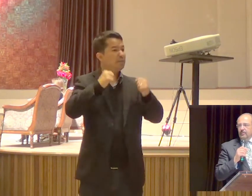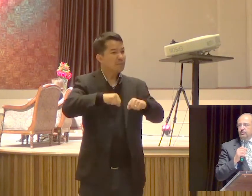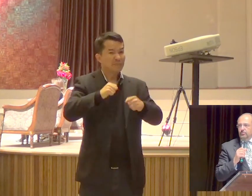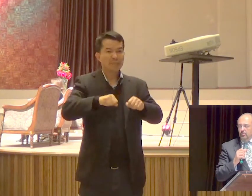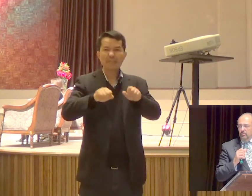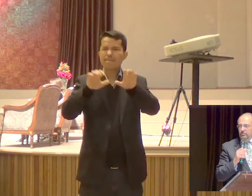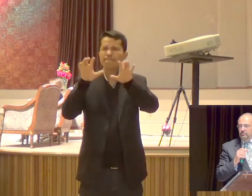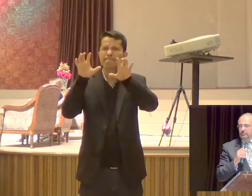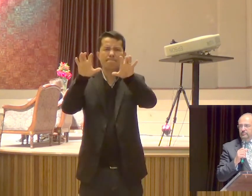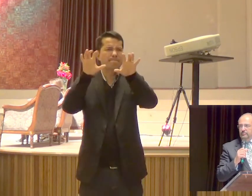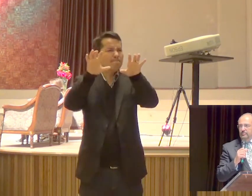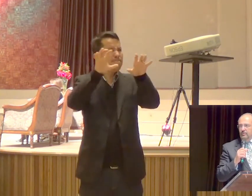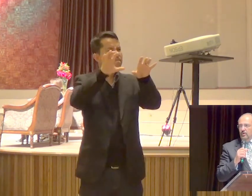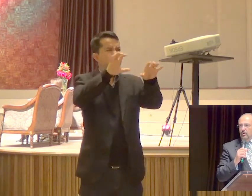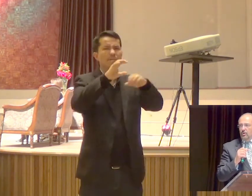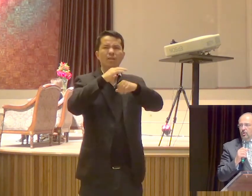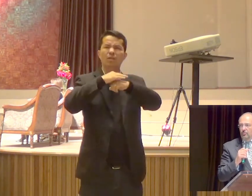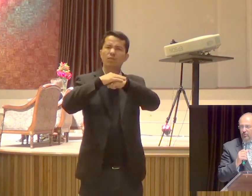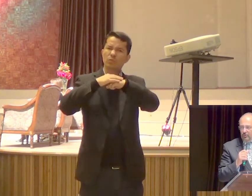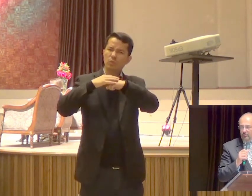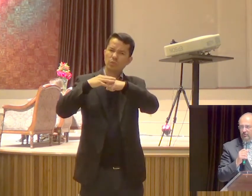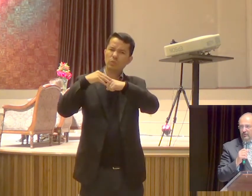Consolo Conforto